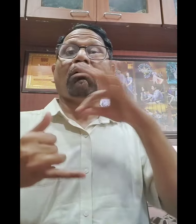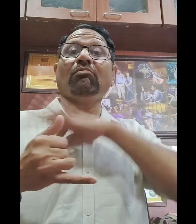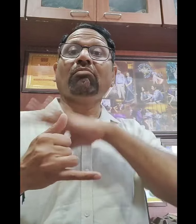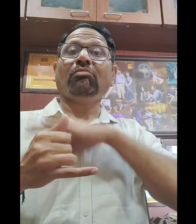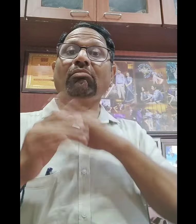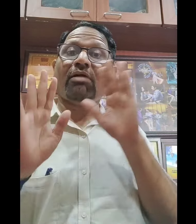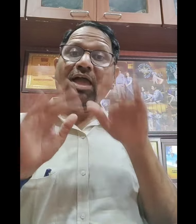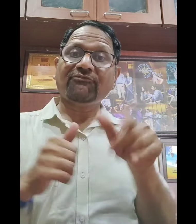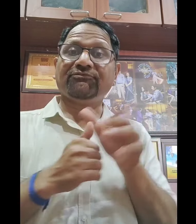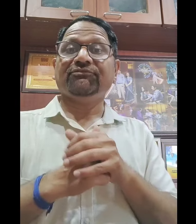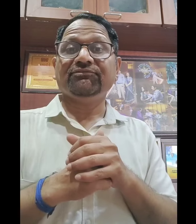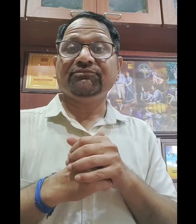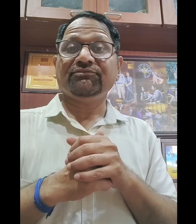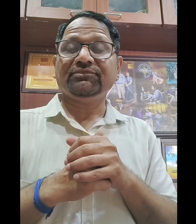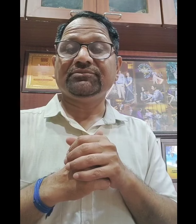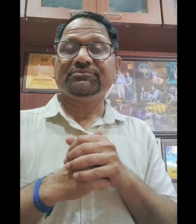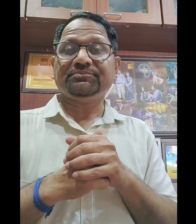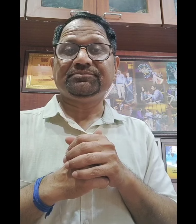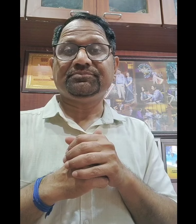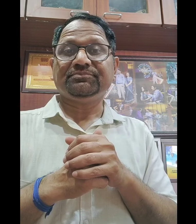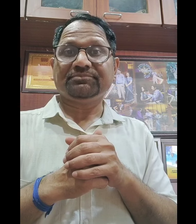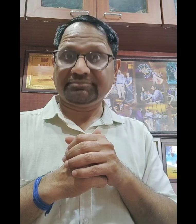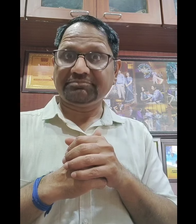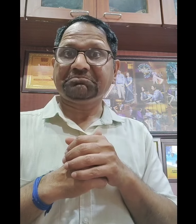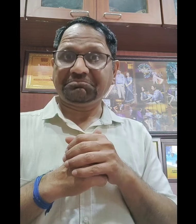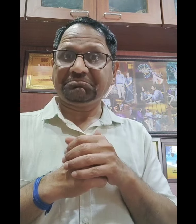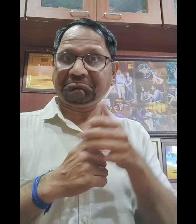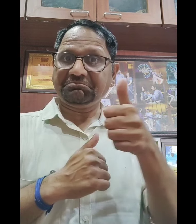में उनकी मात्र भार्षा है, तो Deaf लोगों के लिए Indian Sign Language